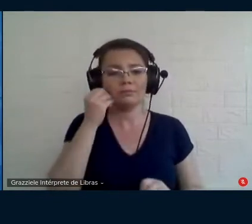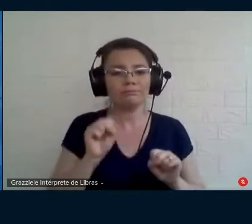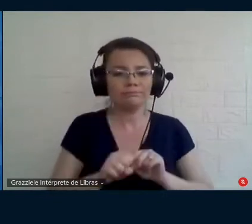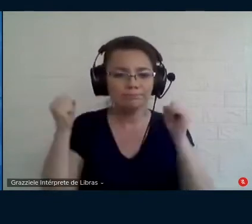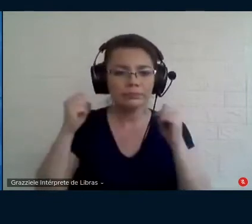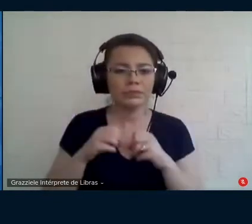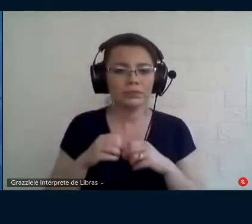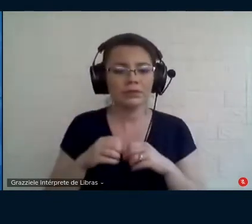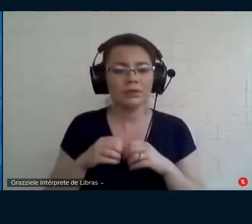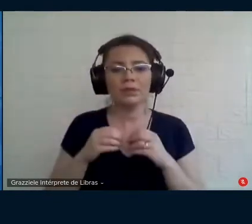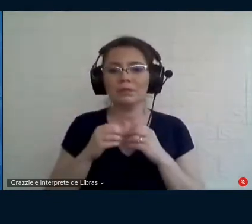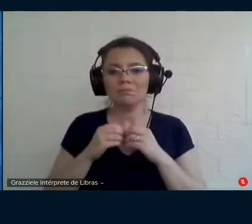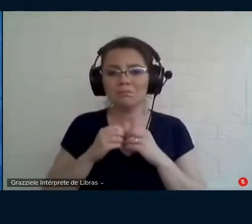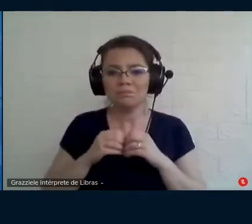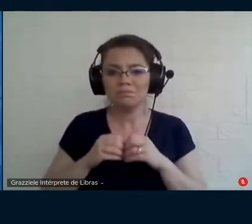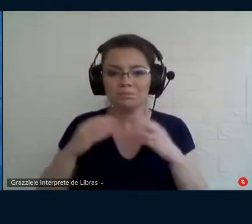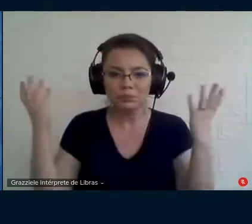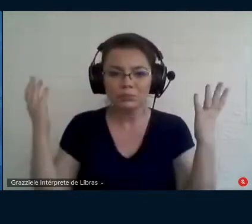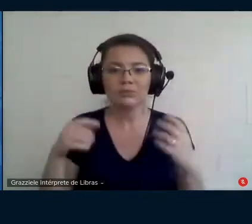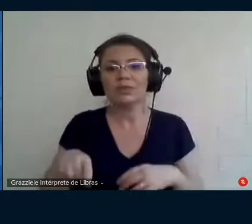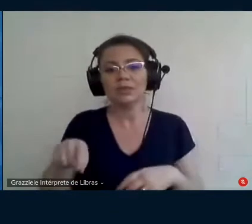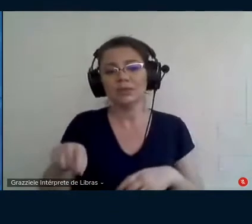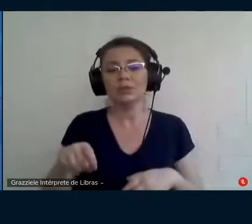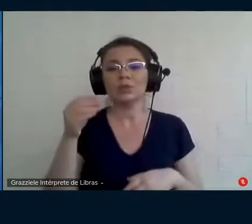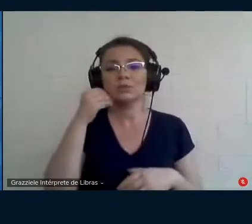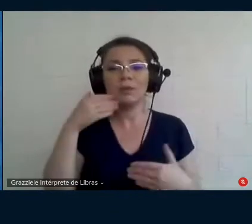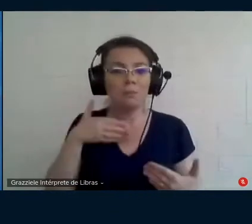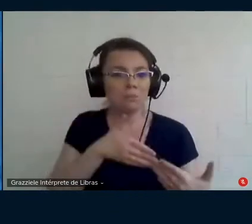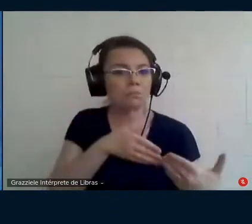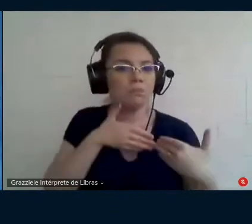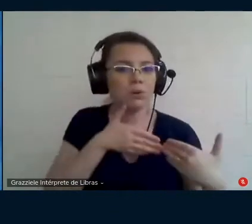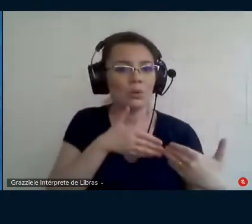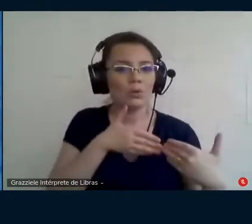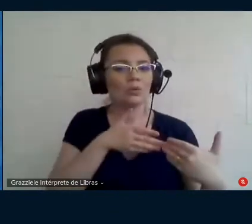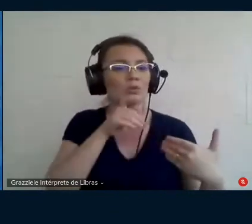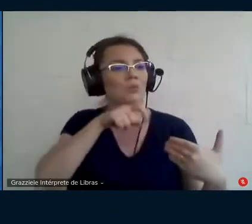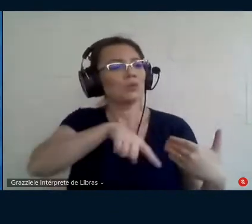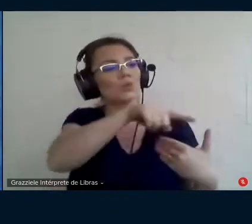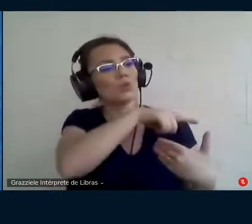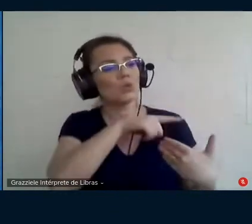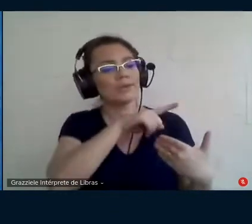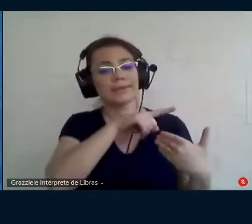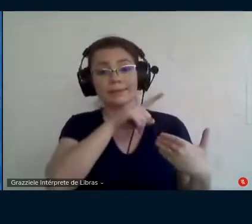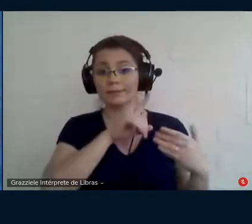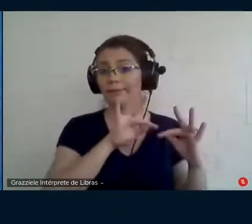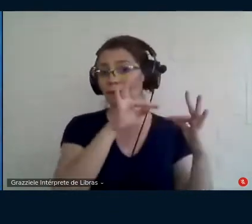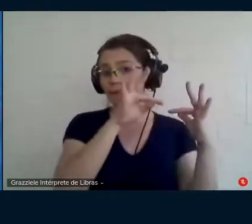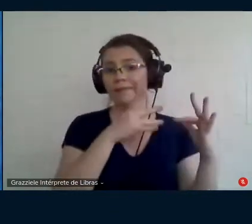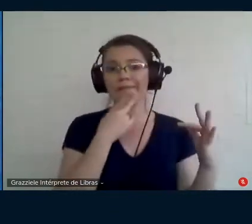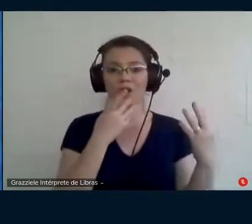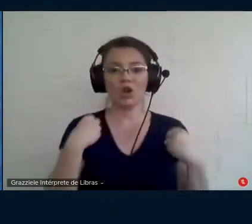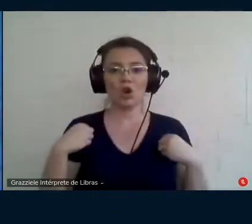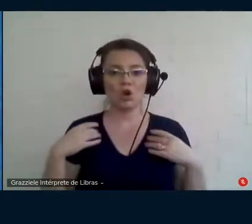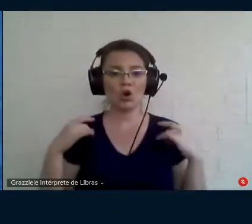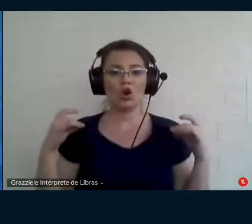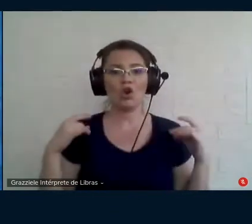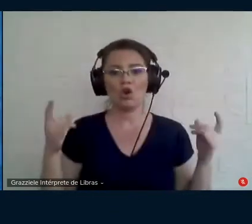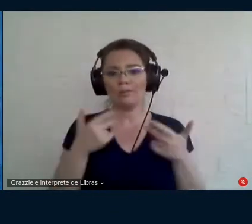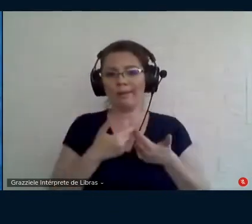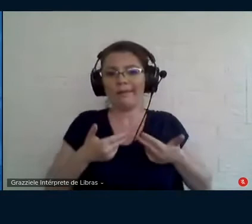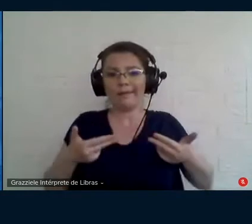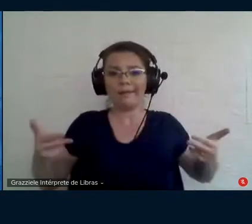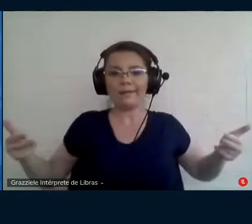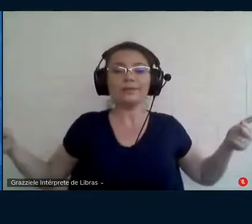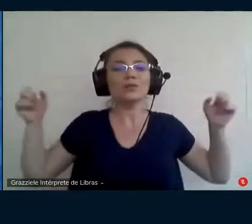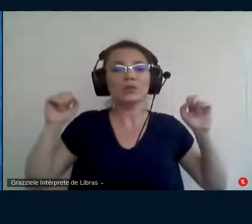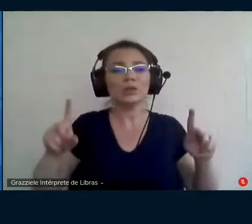e vai assim de encontro com essas novas hiper tecnologias ele põe roupa põe não sei o que quer dizer que é legal